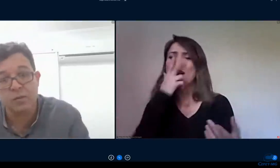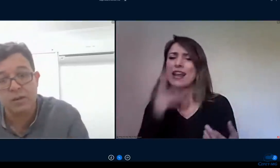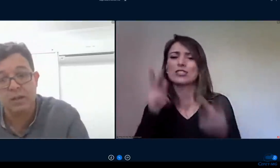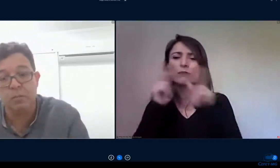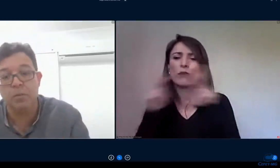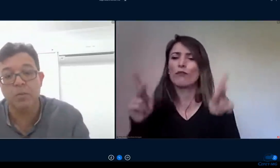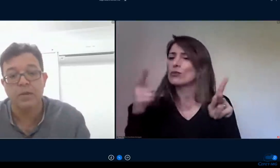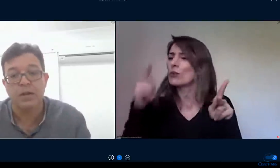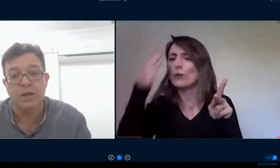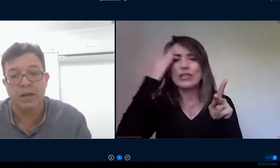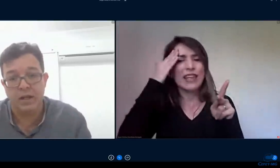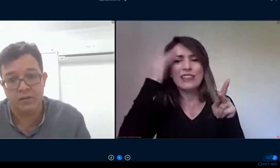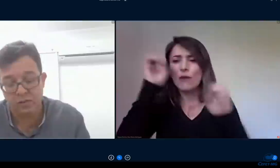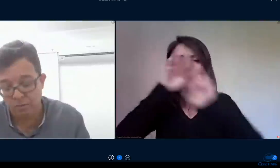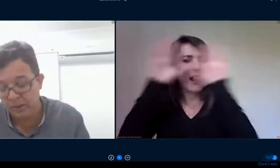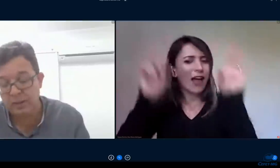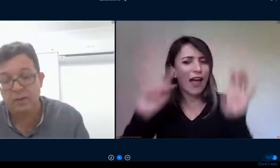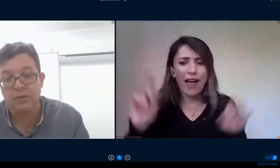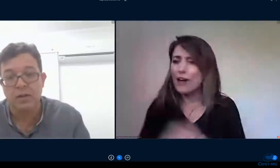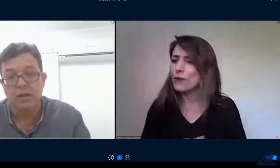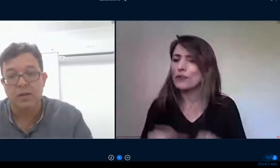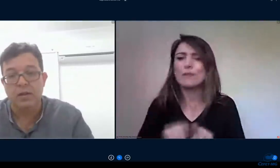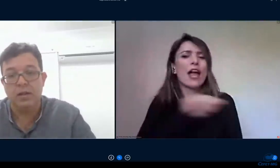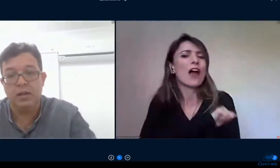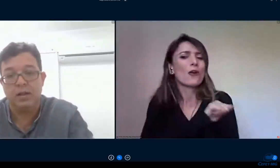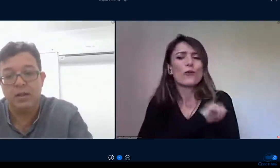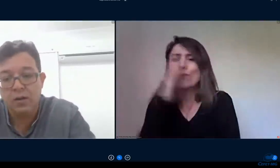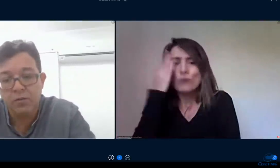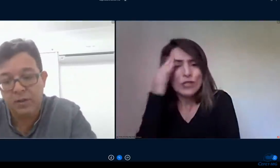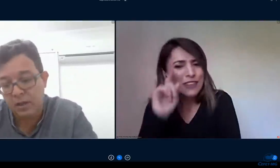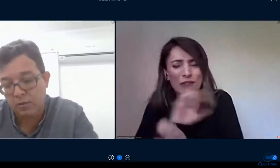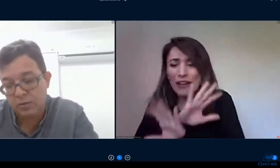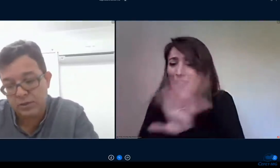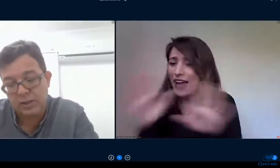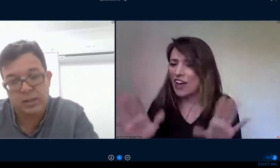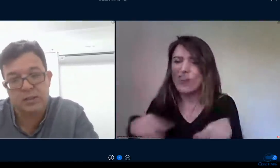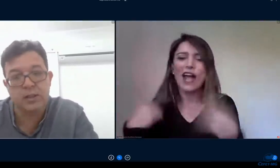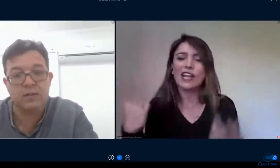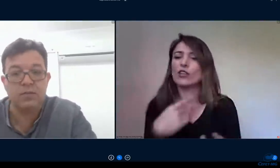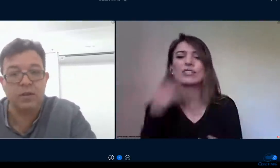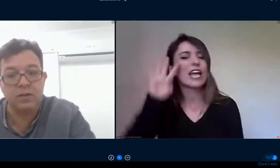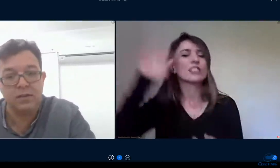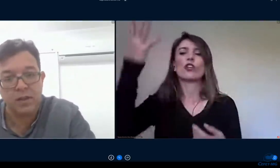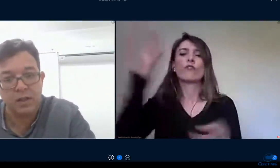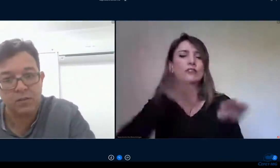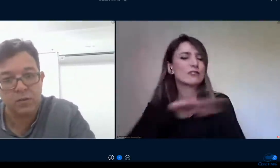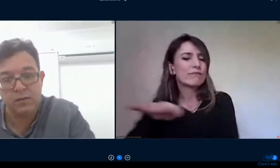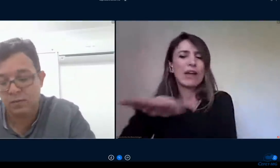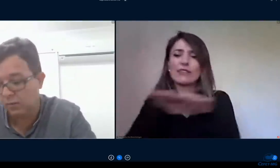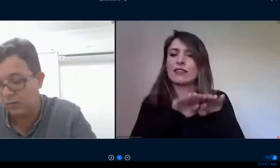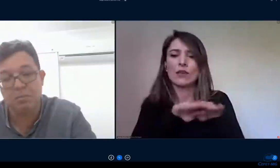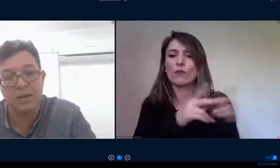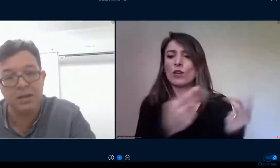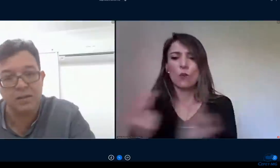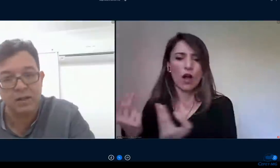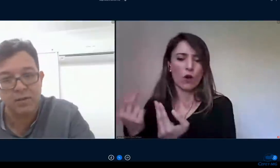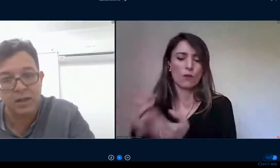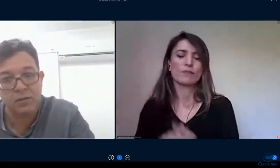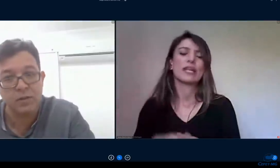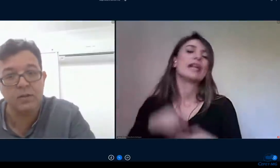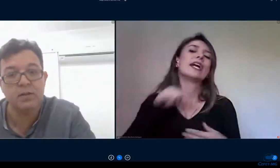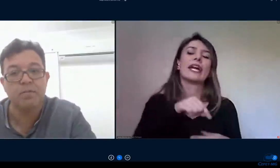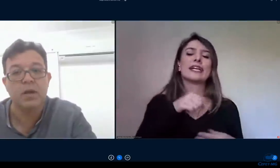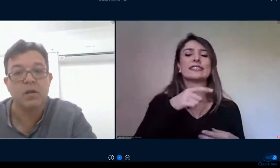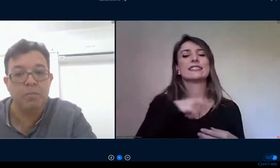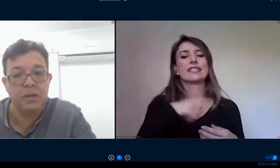organizar no tempo as disciplinas e ao final de 30 dias vinha as avaliações que são semanas da